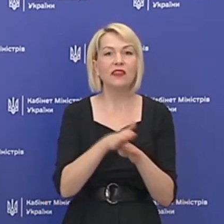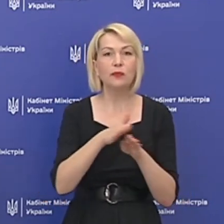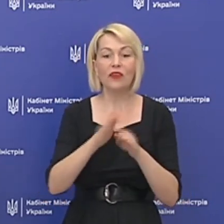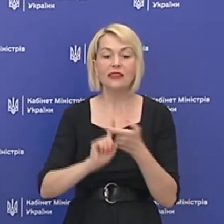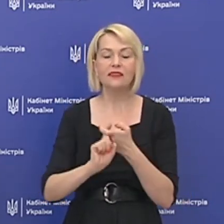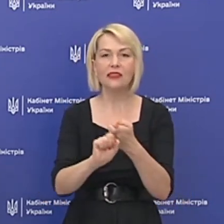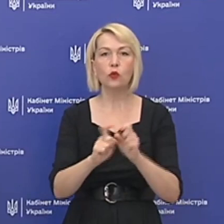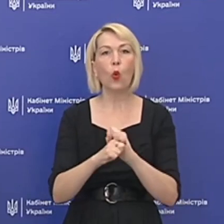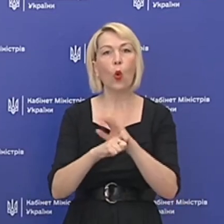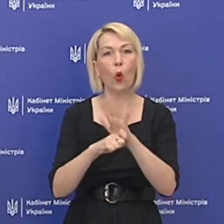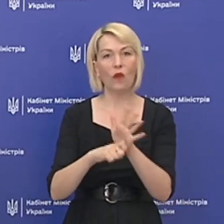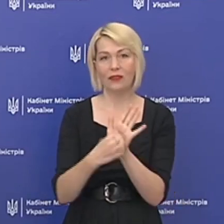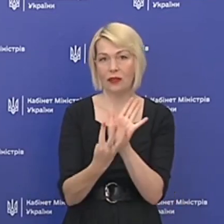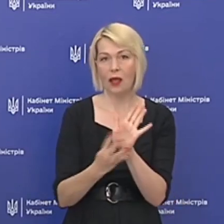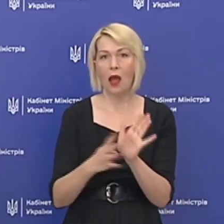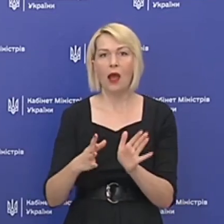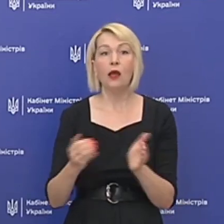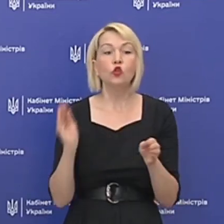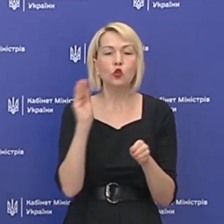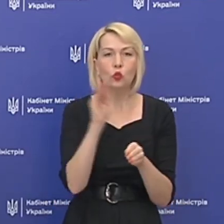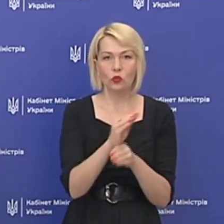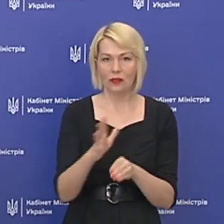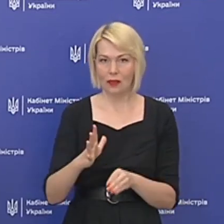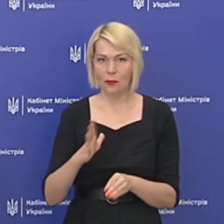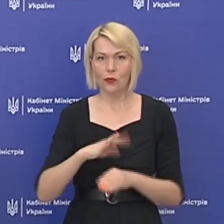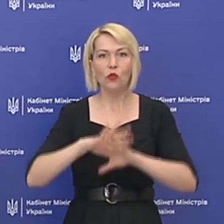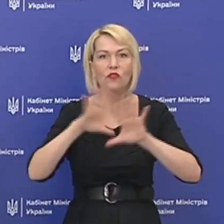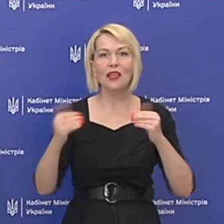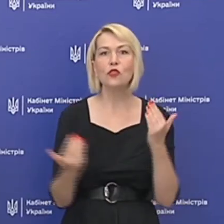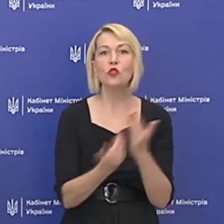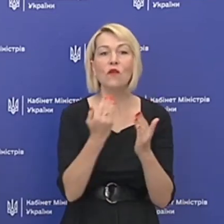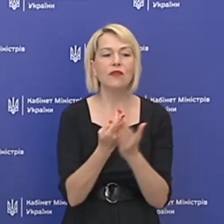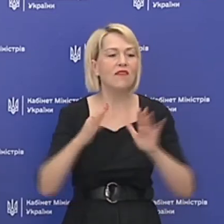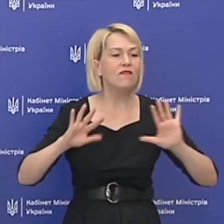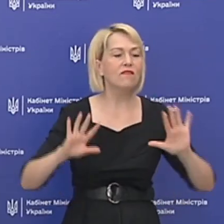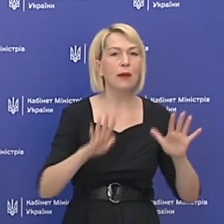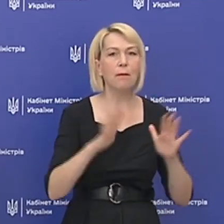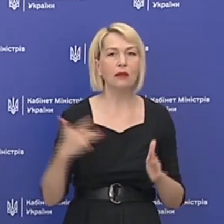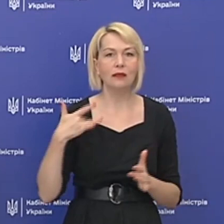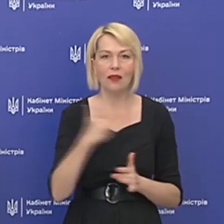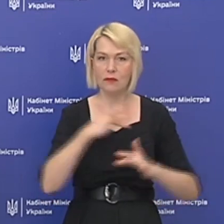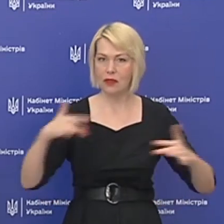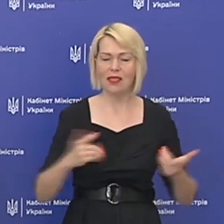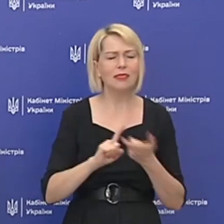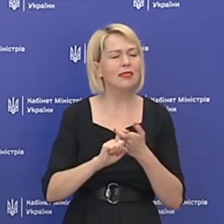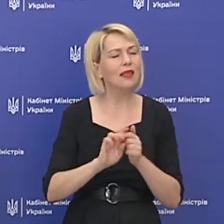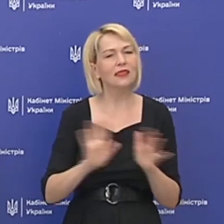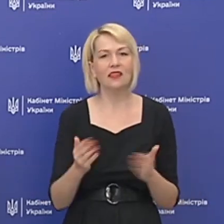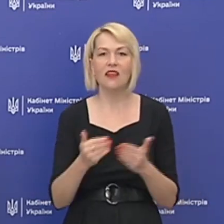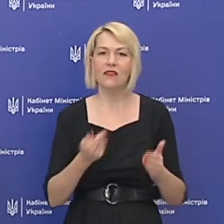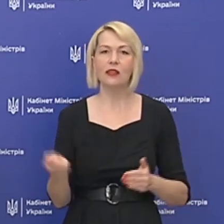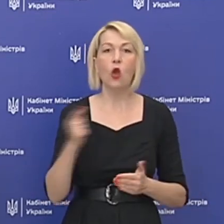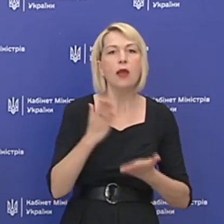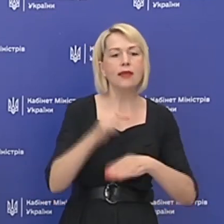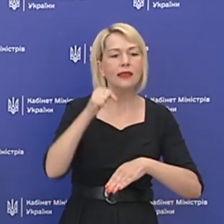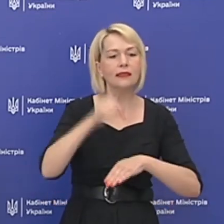'язку з COVID-19. В тому числі туди були додані всі нові випадки пневмонії. Тобто незалежно від того, чи